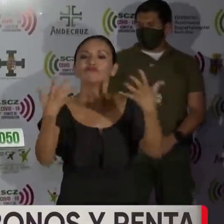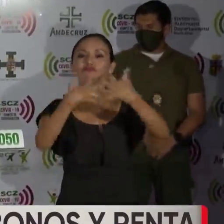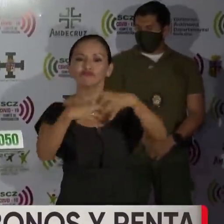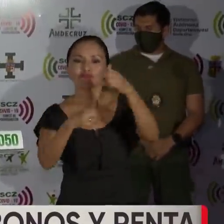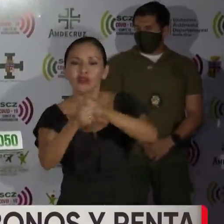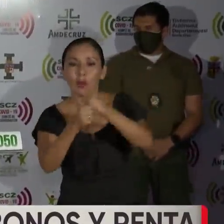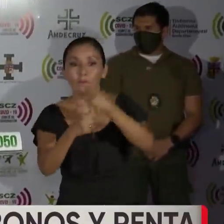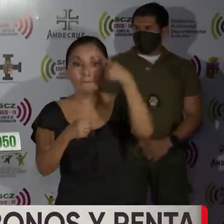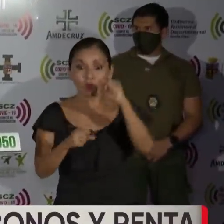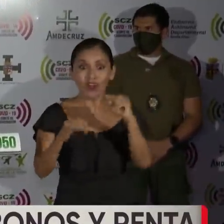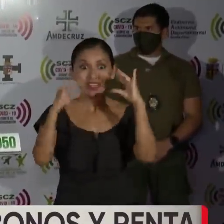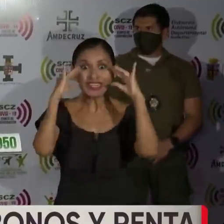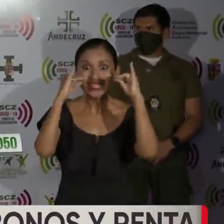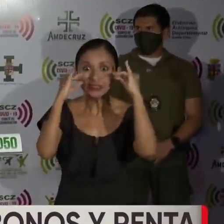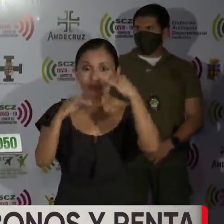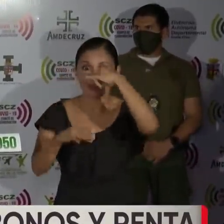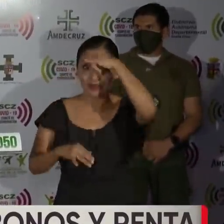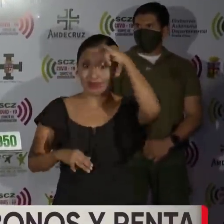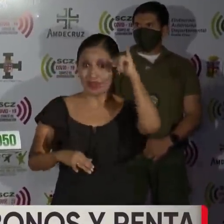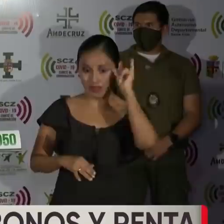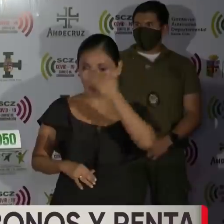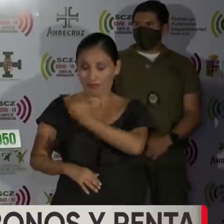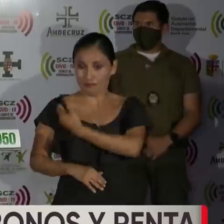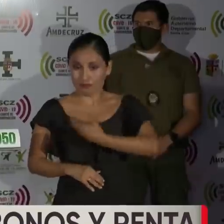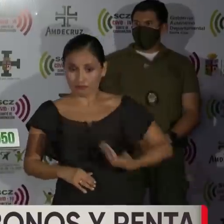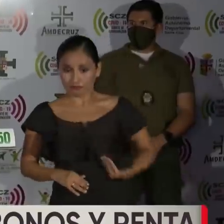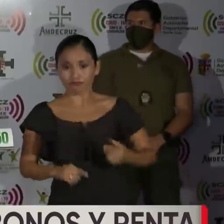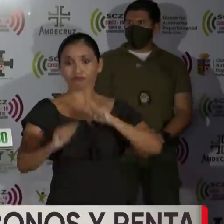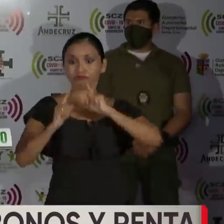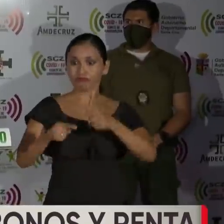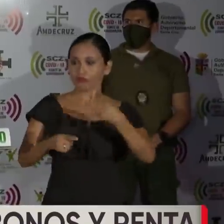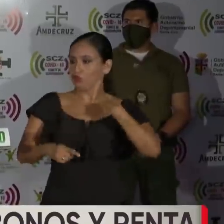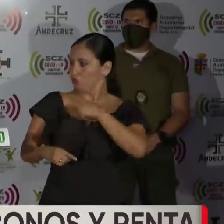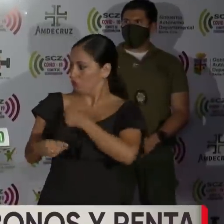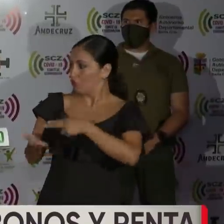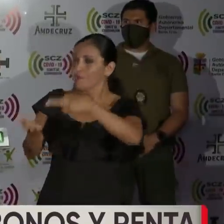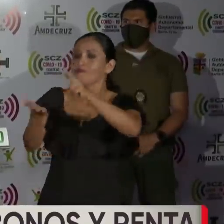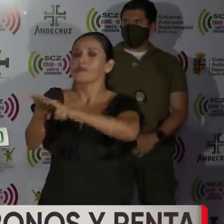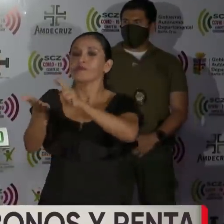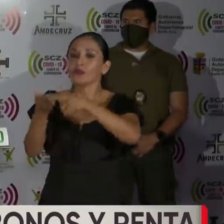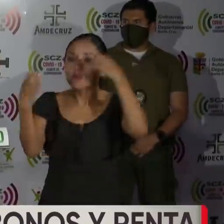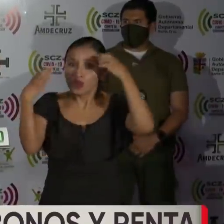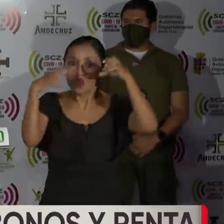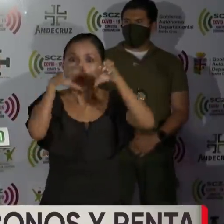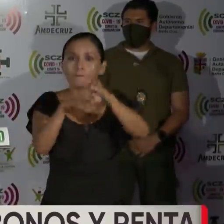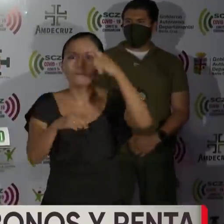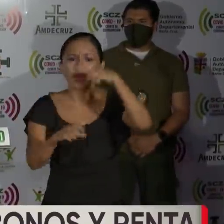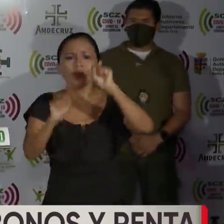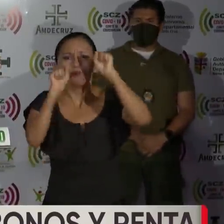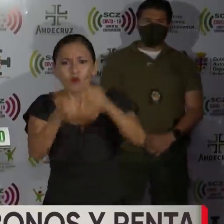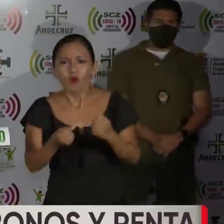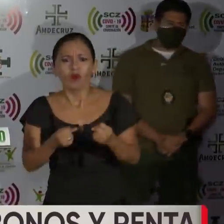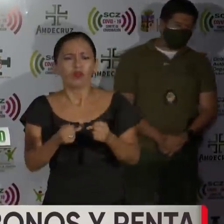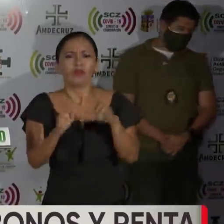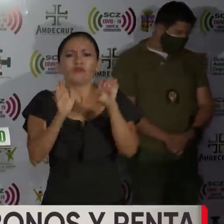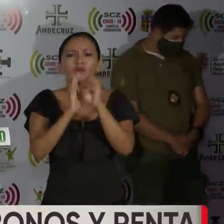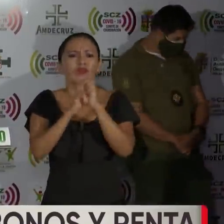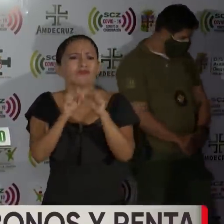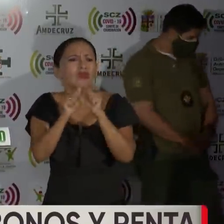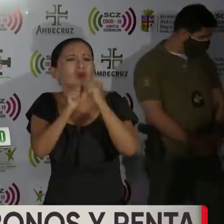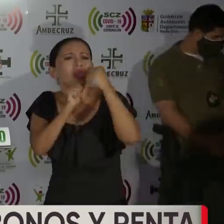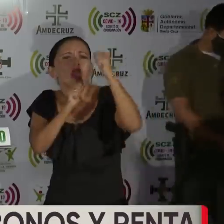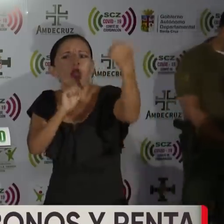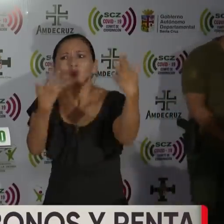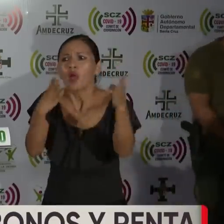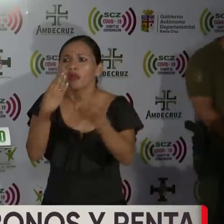Por instrucciones de la Presidenta Yanine Áñez, estamos firmando este convenio para poder llegar hasta el último rincón